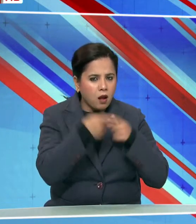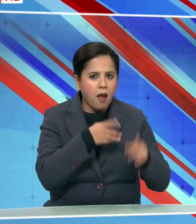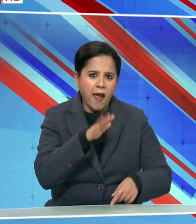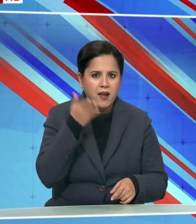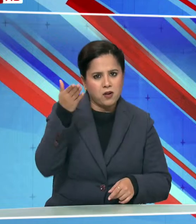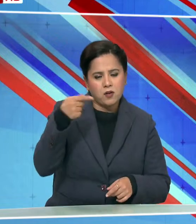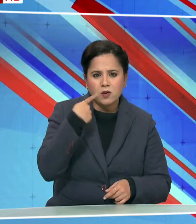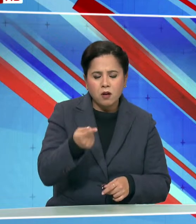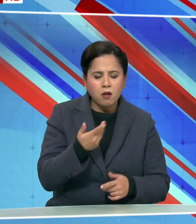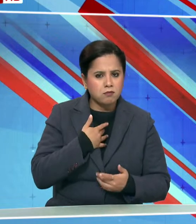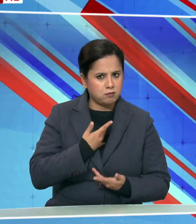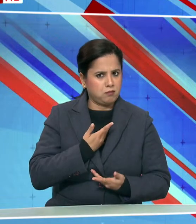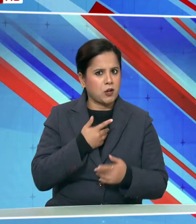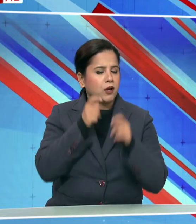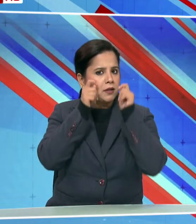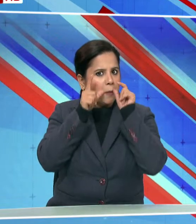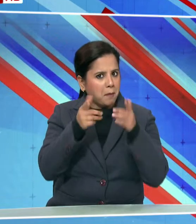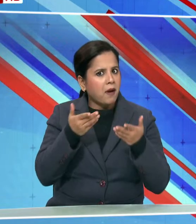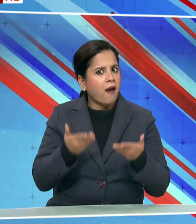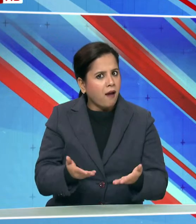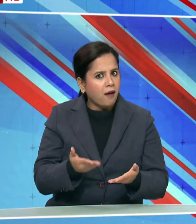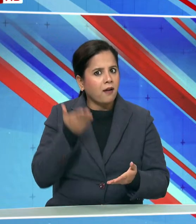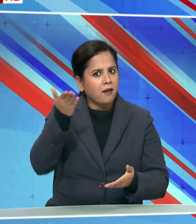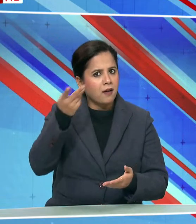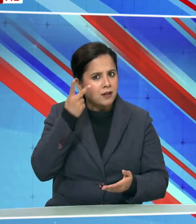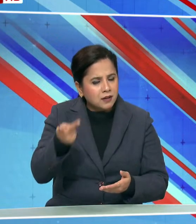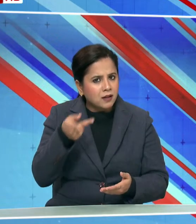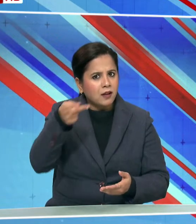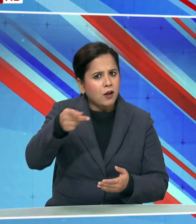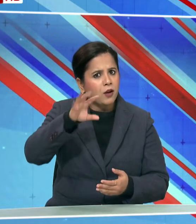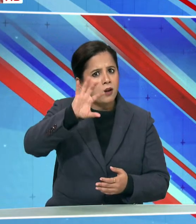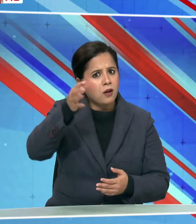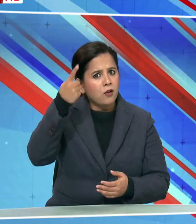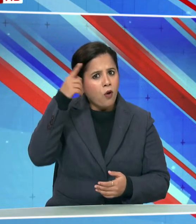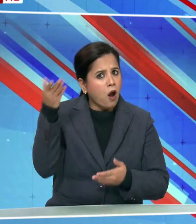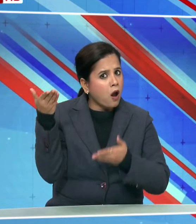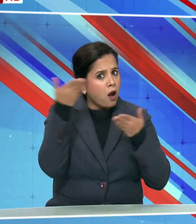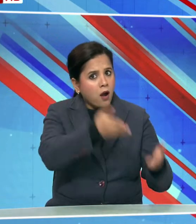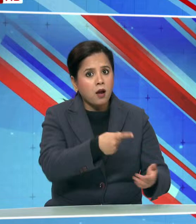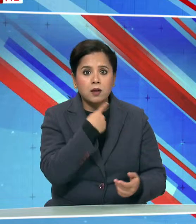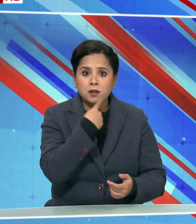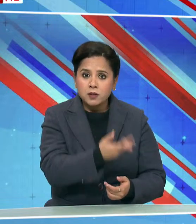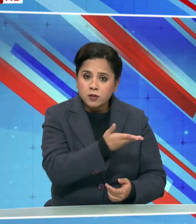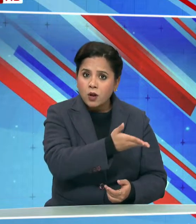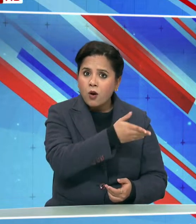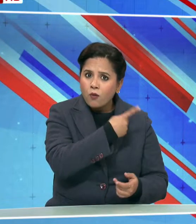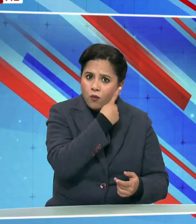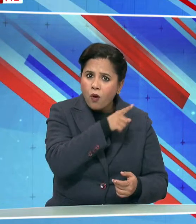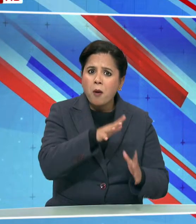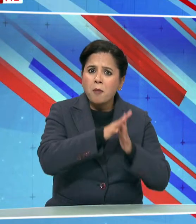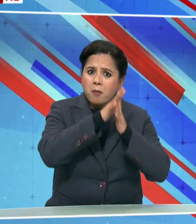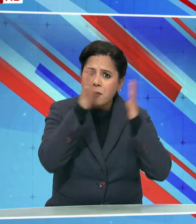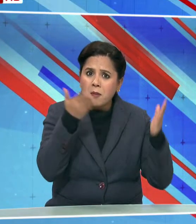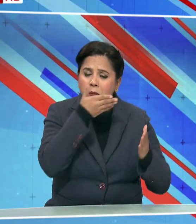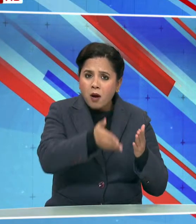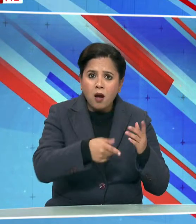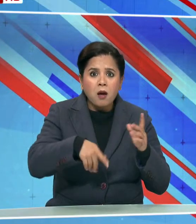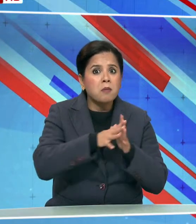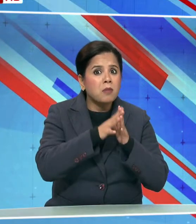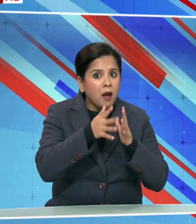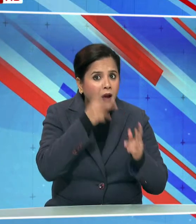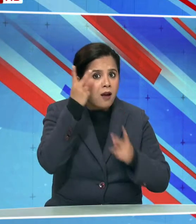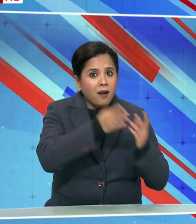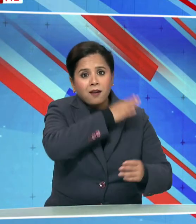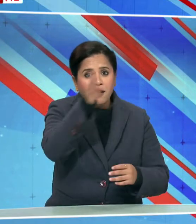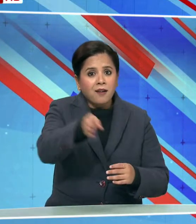हैं आश्वर इस बात का है कि वो ऐसा उस देश के लिए कह रहे हैं जो उन्हें सबसे अधिक संख्या में